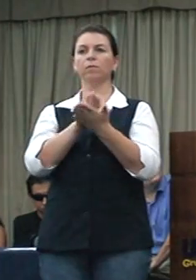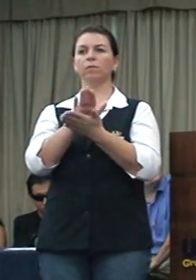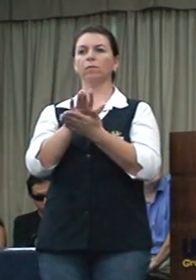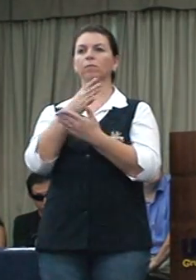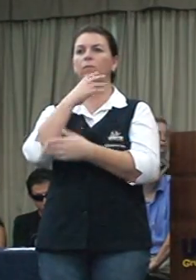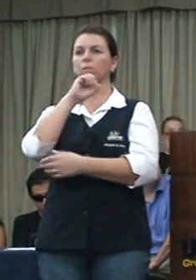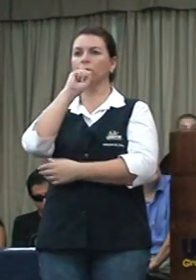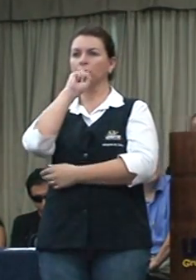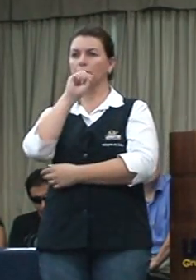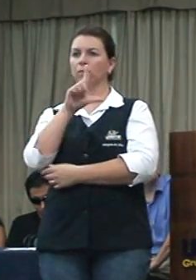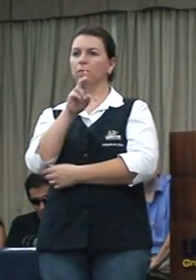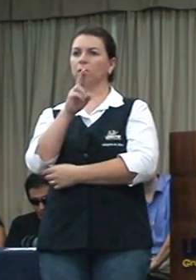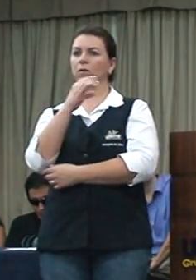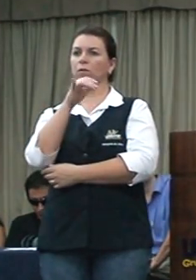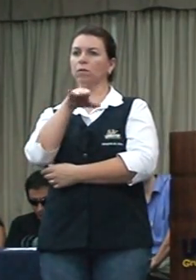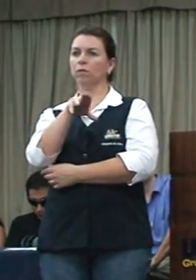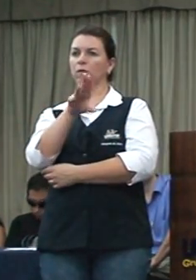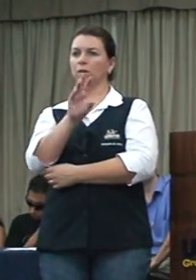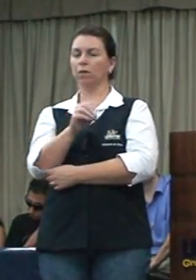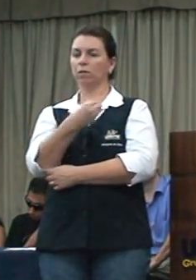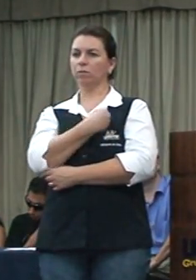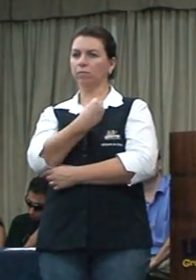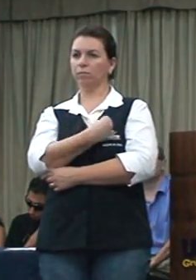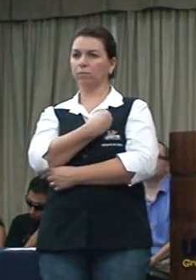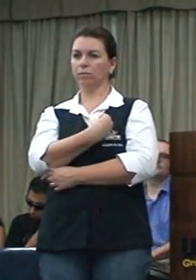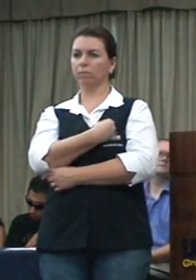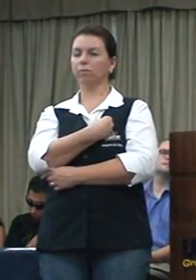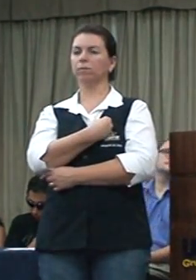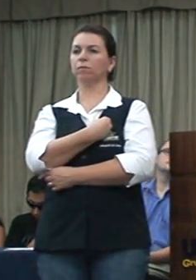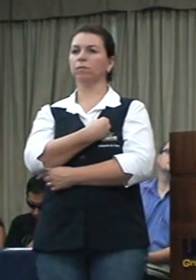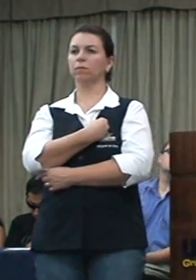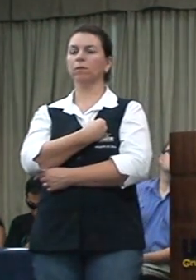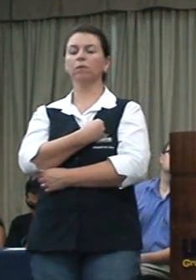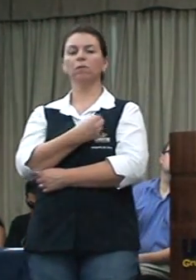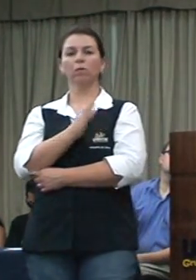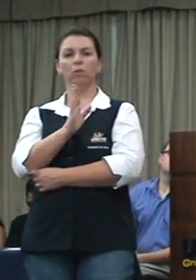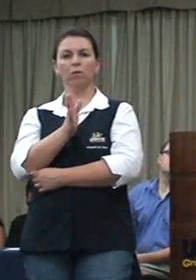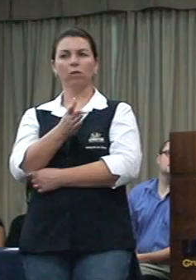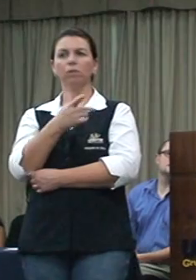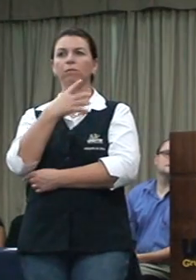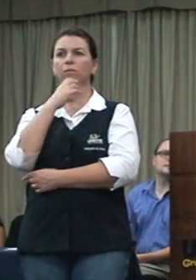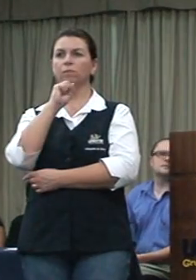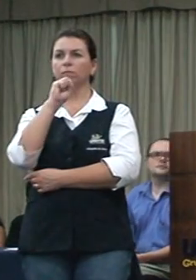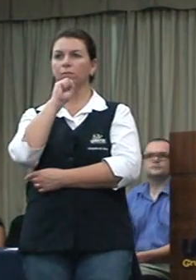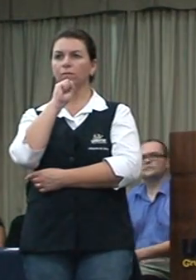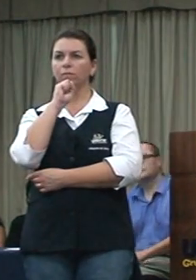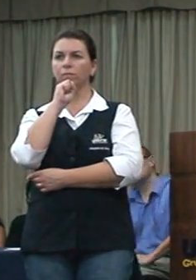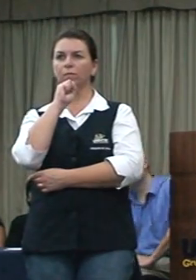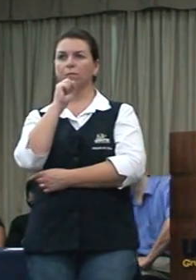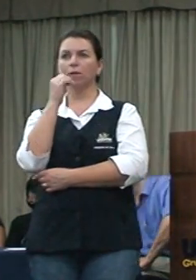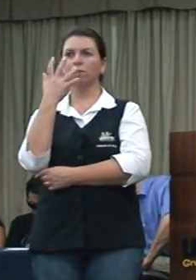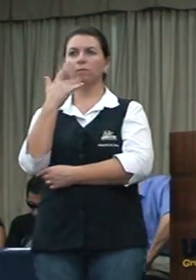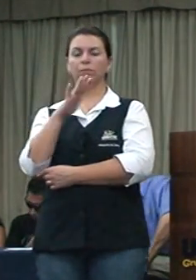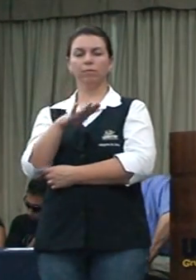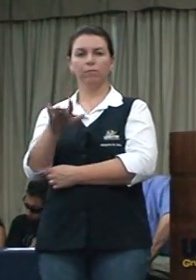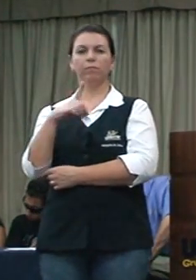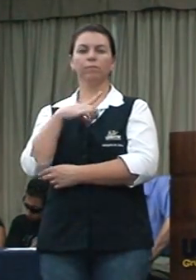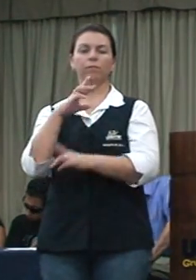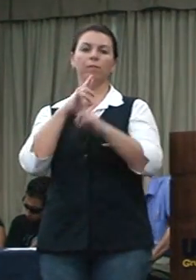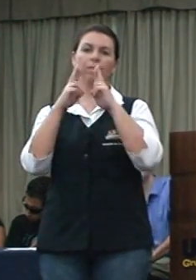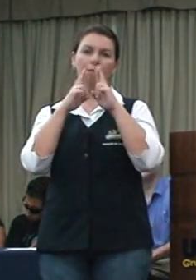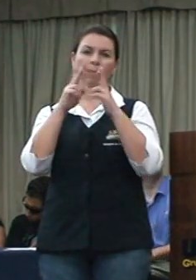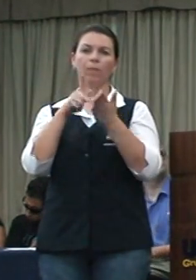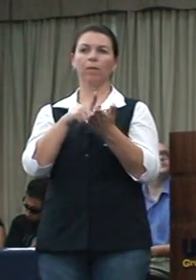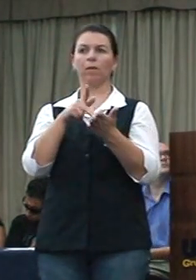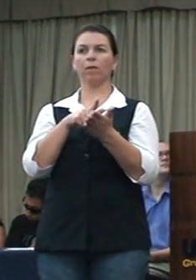está aqui presente. Gostaria que o Luciano se levantasse. Luciano? O Luciano é o pai das crianças, pessoa que eu encontrei com essa reclamação.